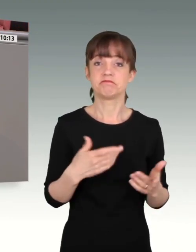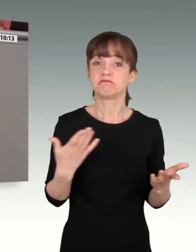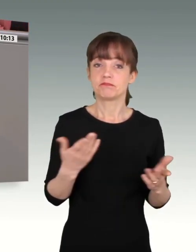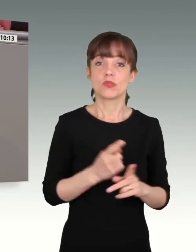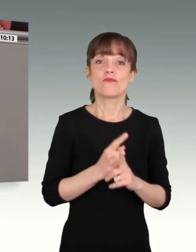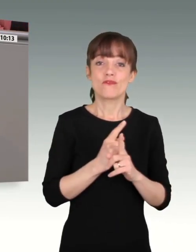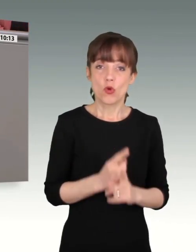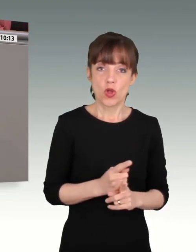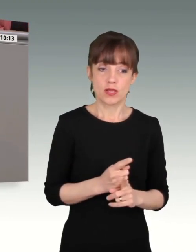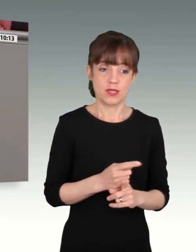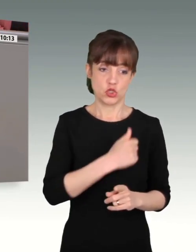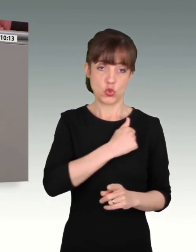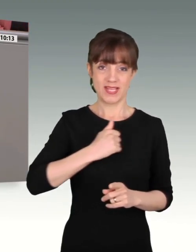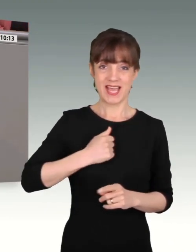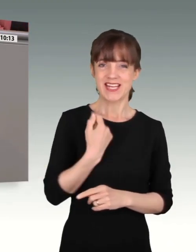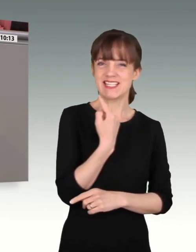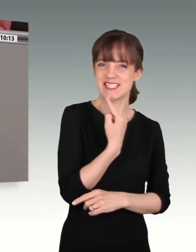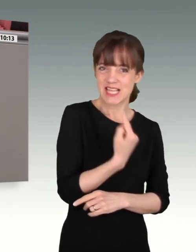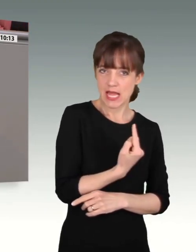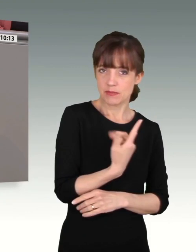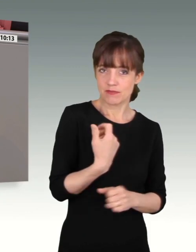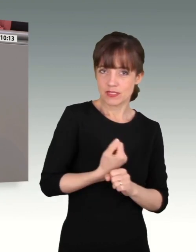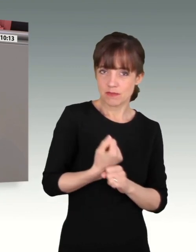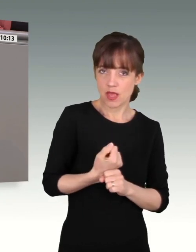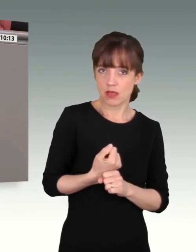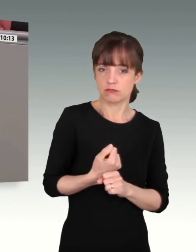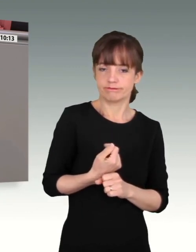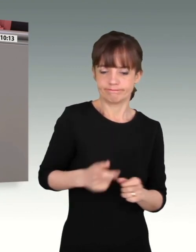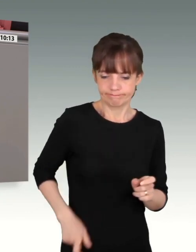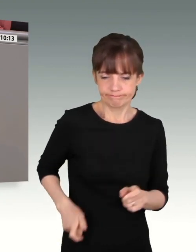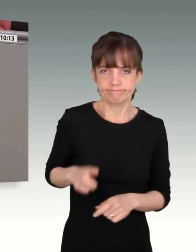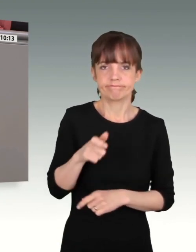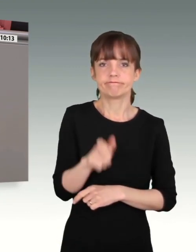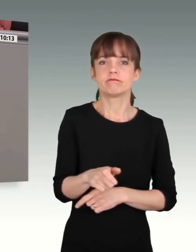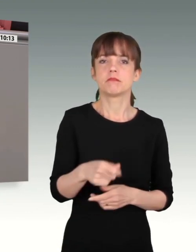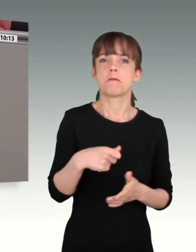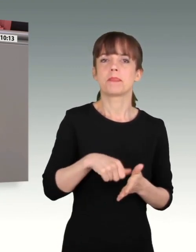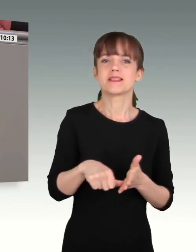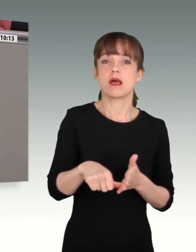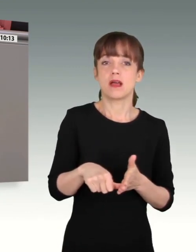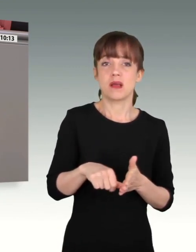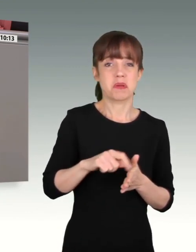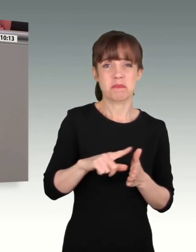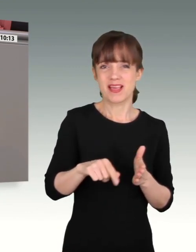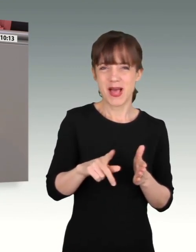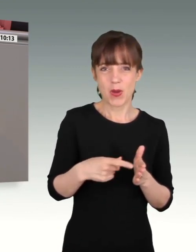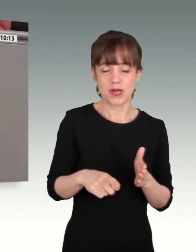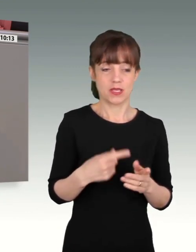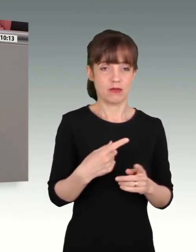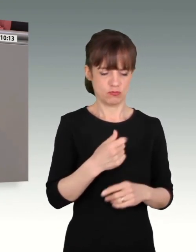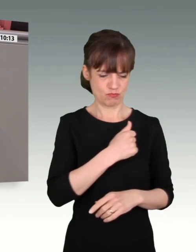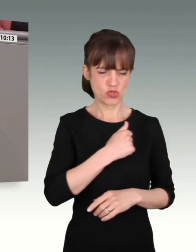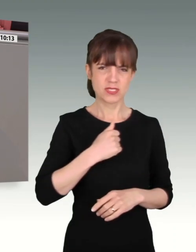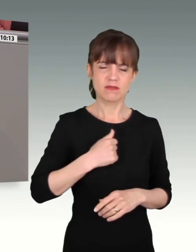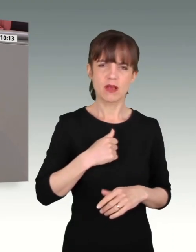Konsequenz das ein oder andere Teil, auch nicht alles ganz billig, selber. Und die Bundeswehr ist eine Parlamentsarmee.